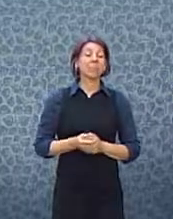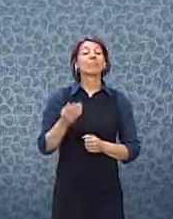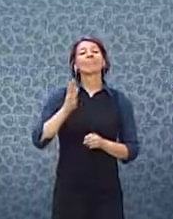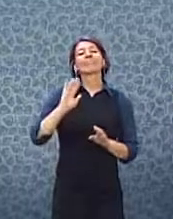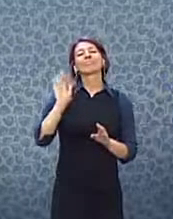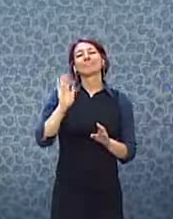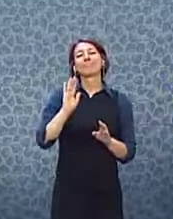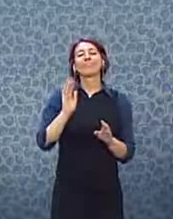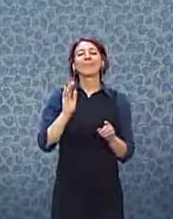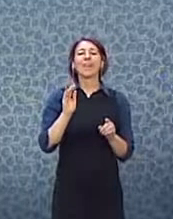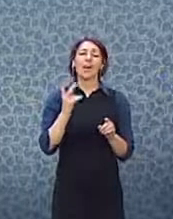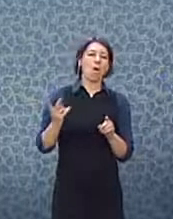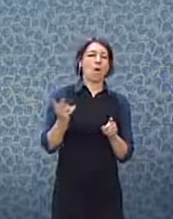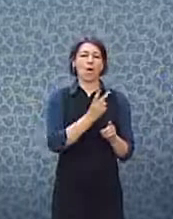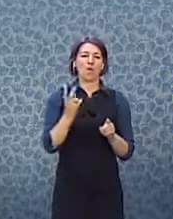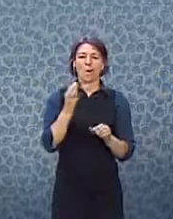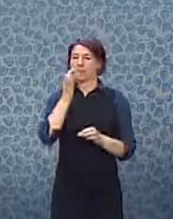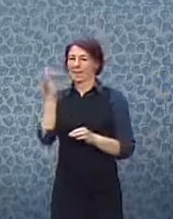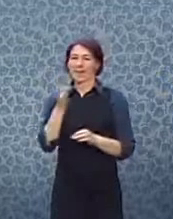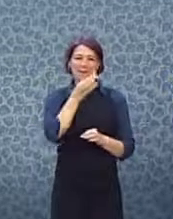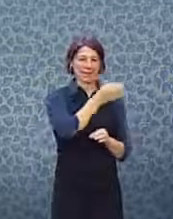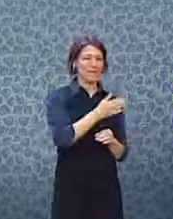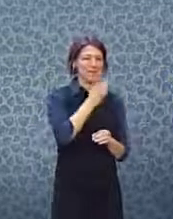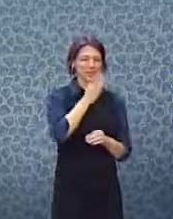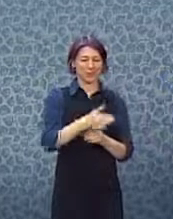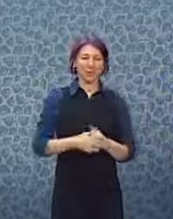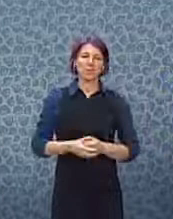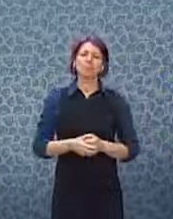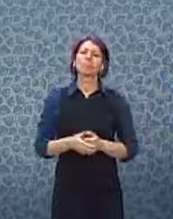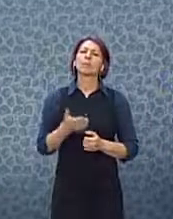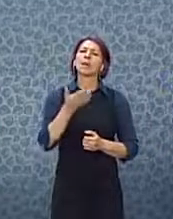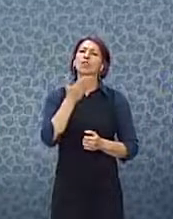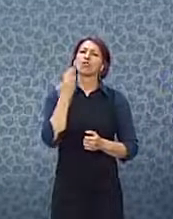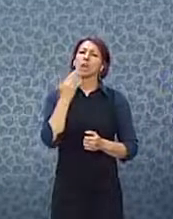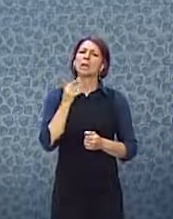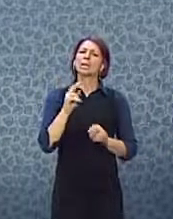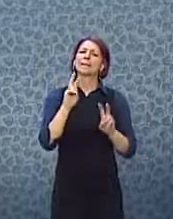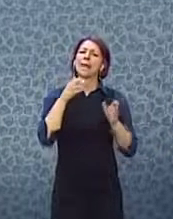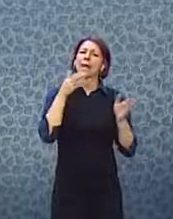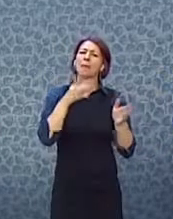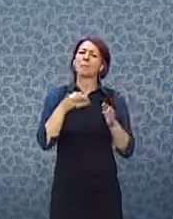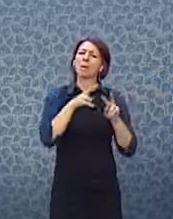Dobrý den, já mám na vás otázku na oba z vás. Jedna z českých priorit pro předsednictví je